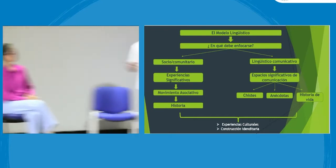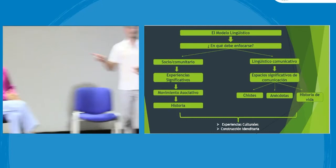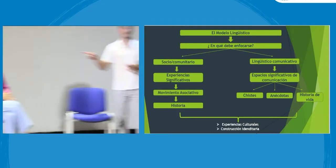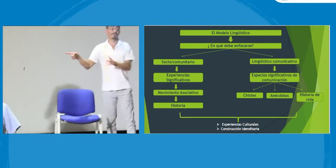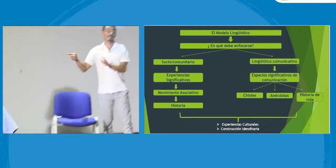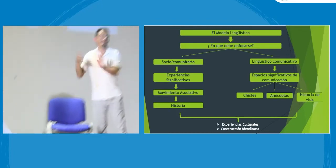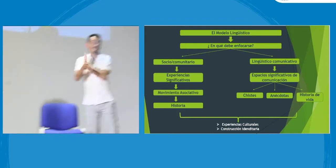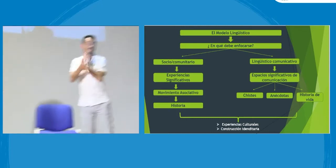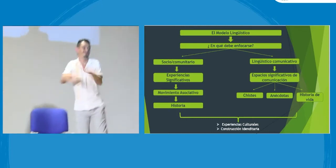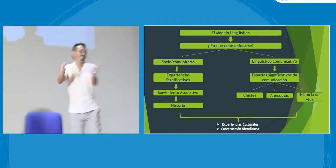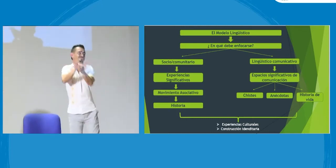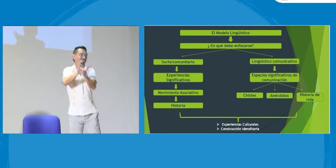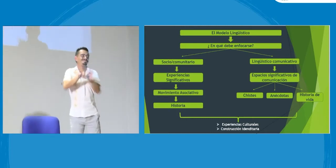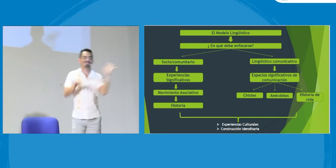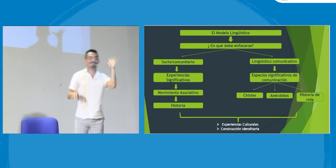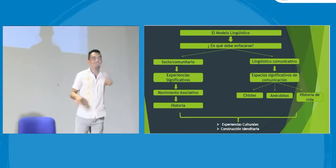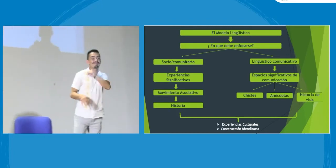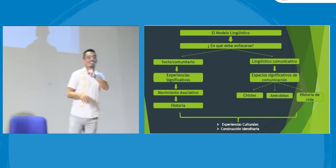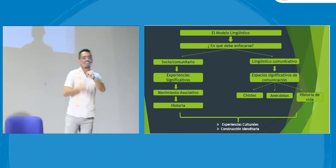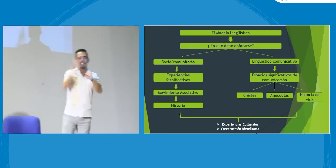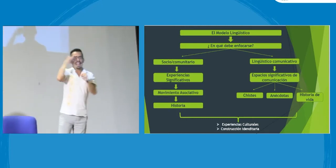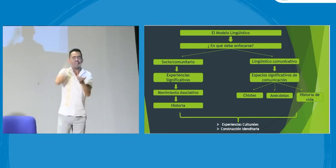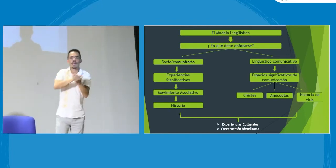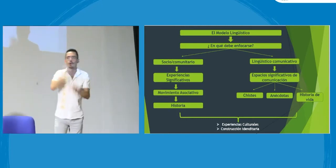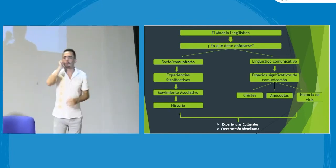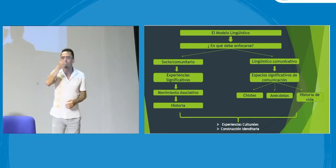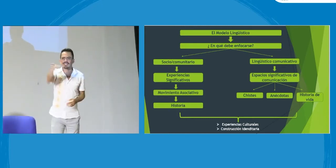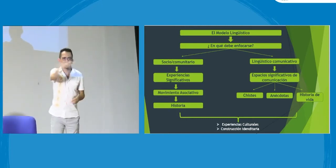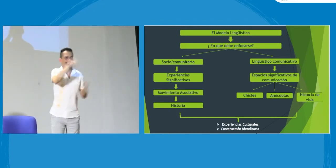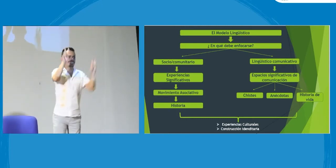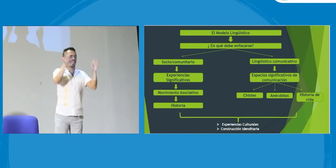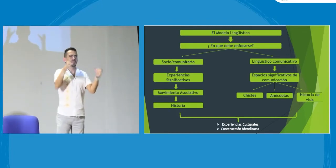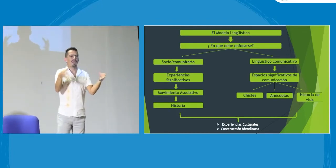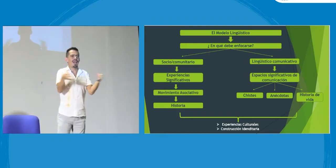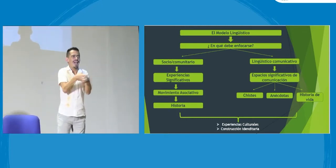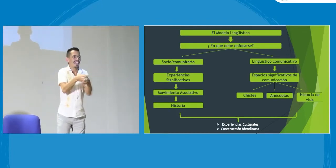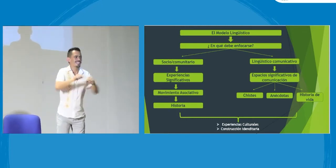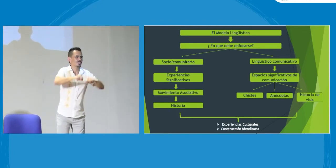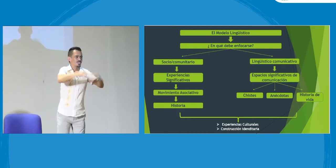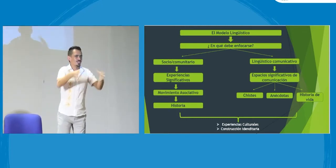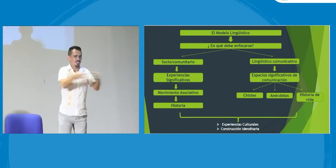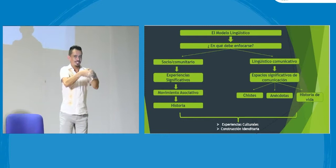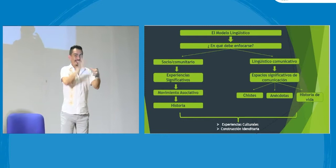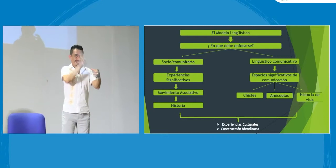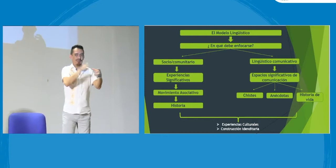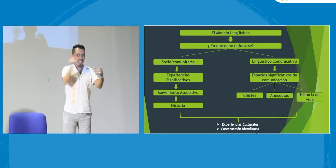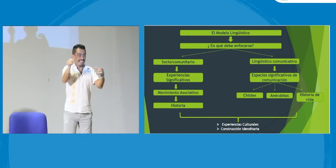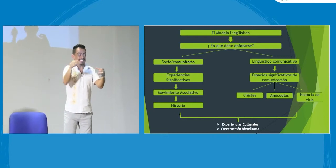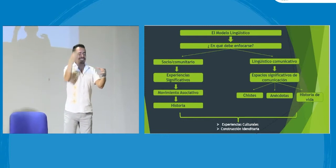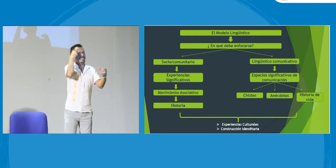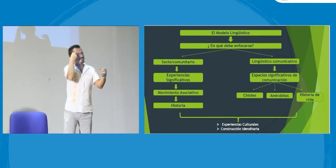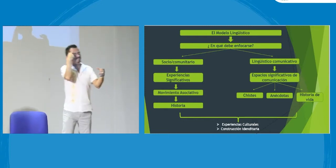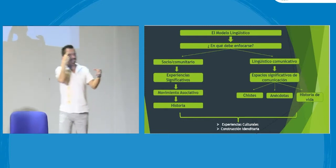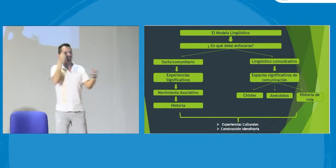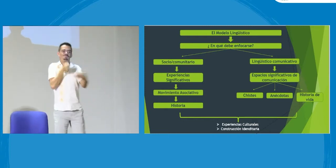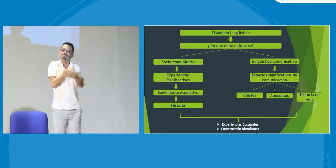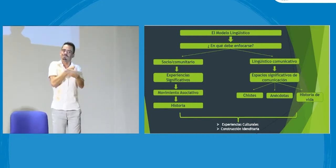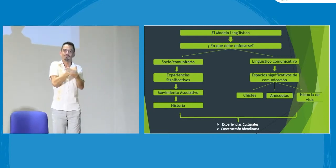participación en la misma asociación. Así es. Sí, lo que acabas de mencionar es supremamente importante y nos hace caer en cuenta un poco sobre la